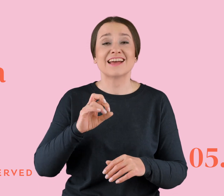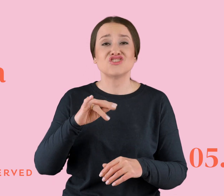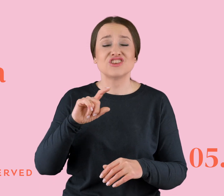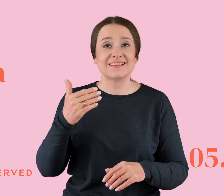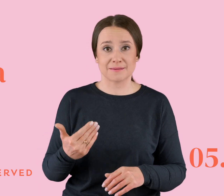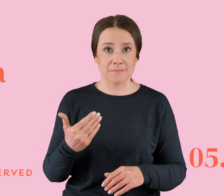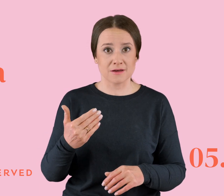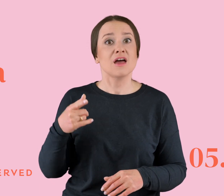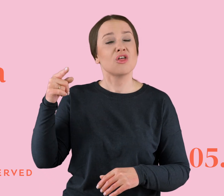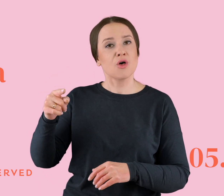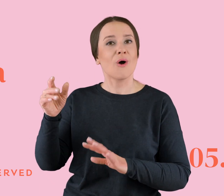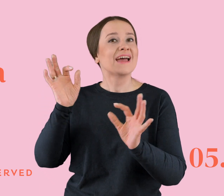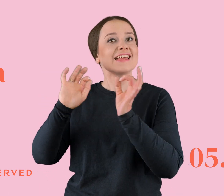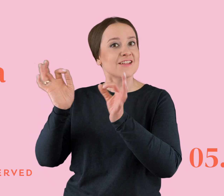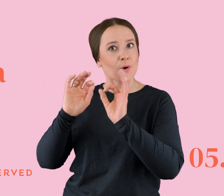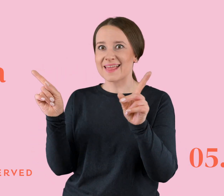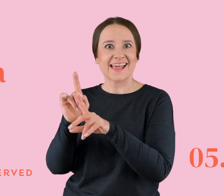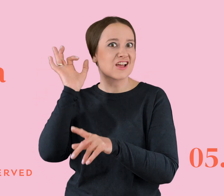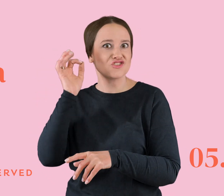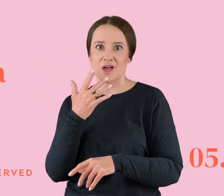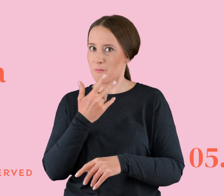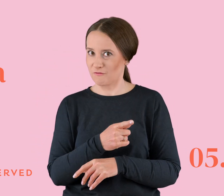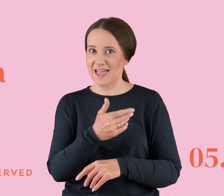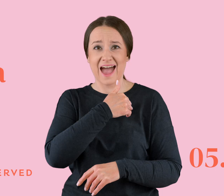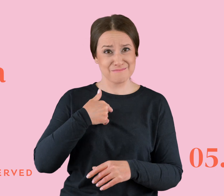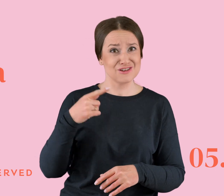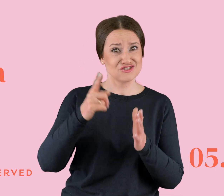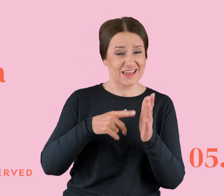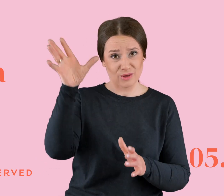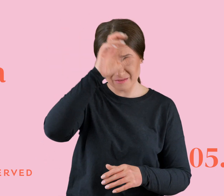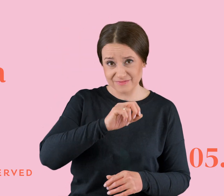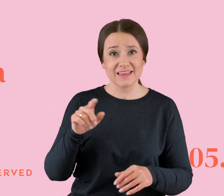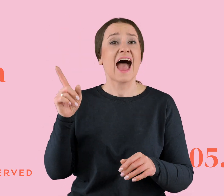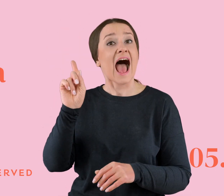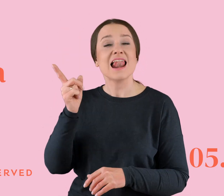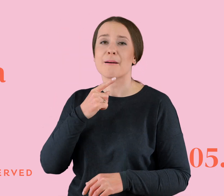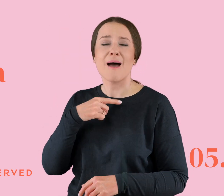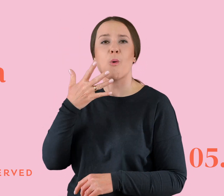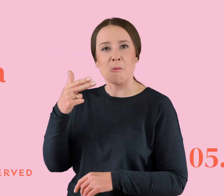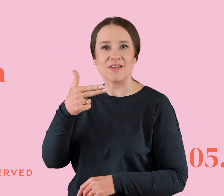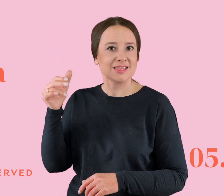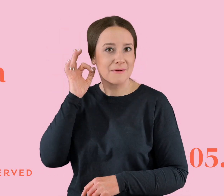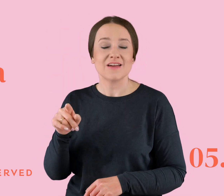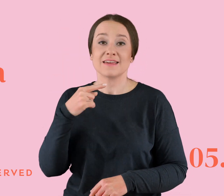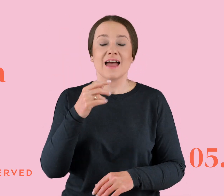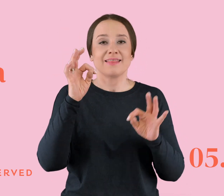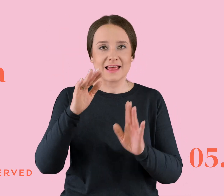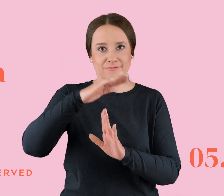dziewczyn i my o tym często zapominamy, ale o nich się też za mało mówi, więc ja teraz przystopuję i powiem, co powiedziała mu ta dziewczyna na